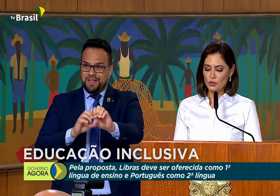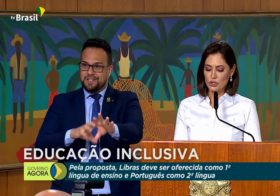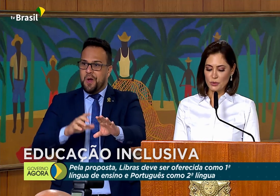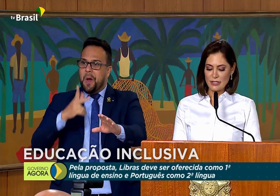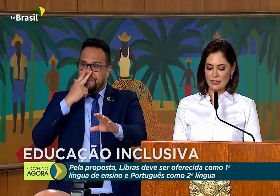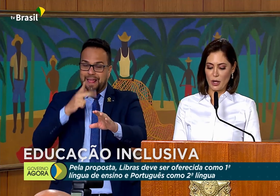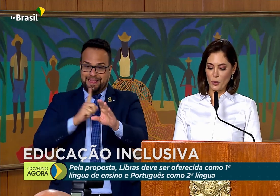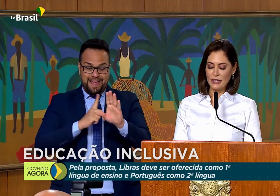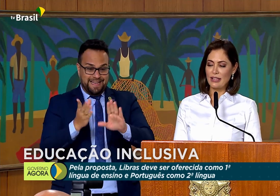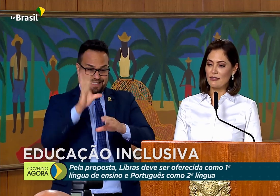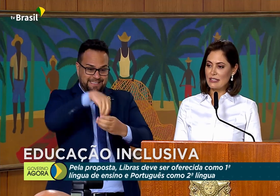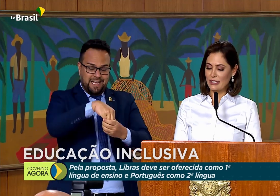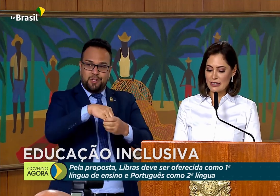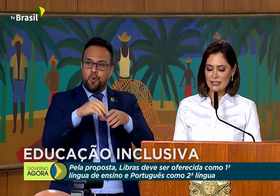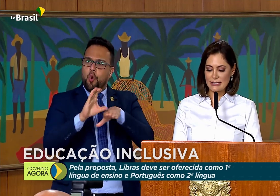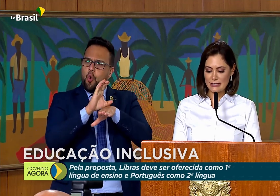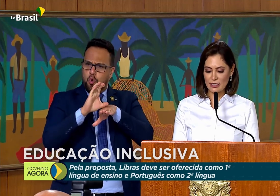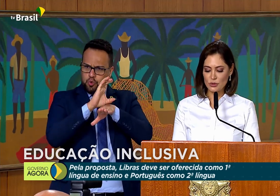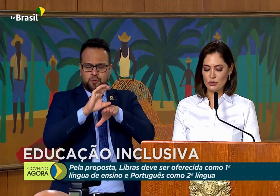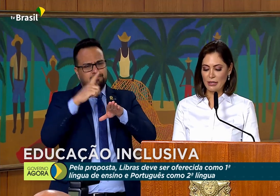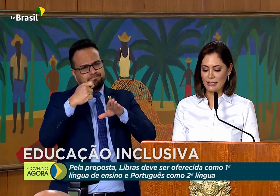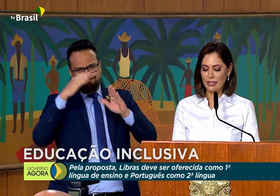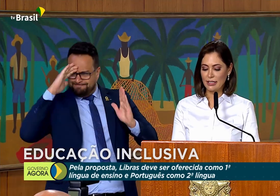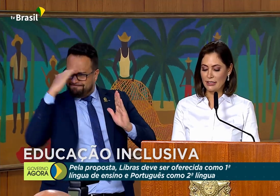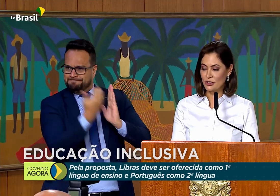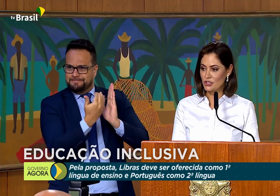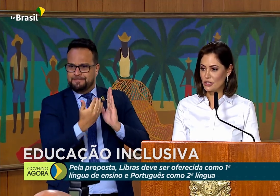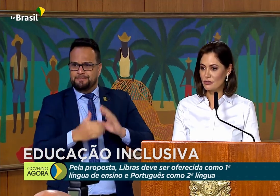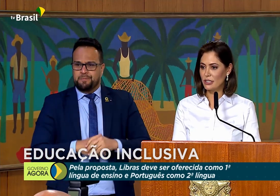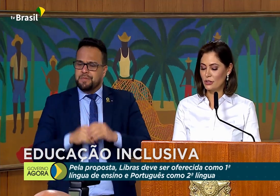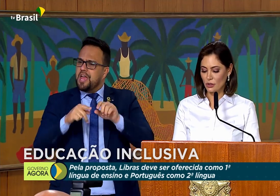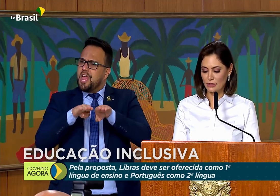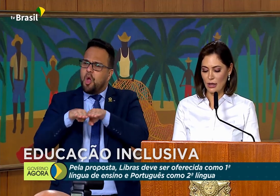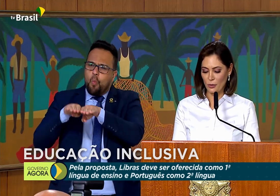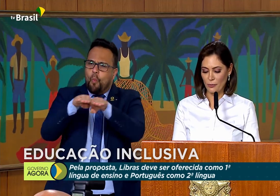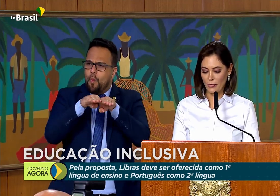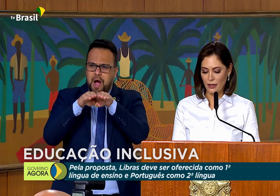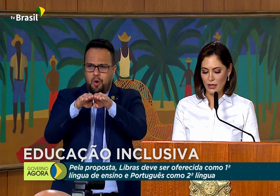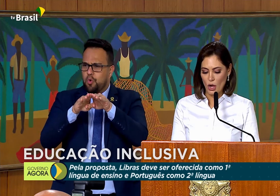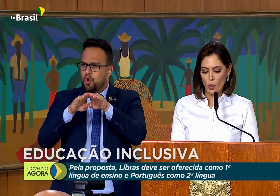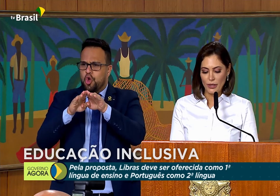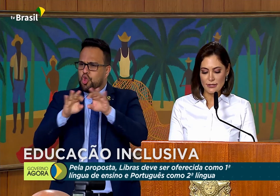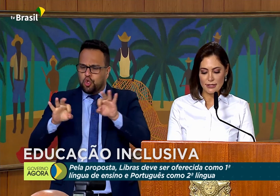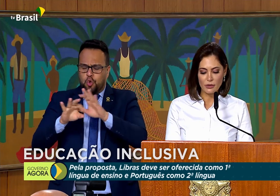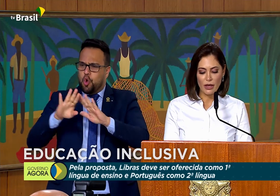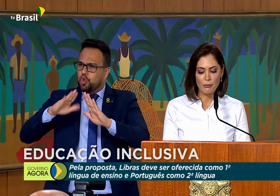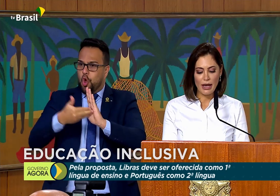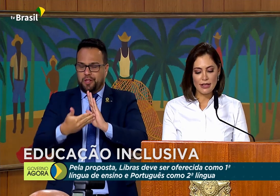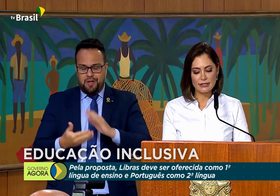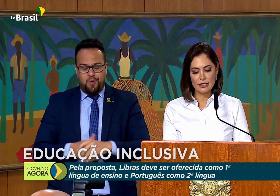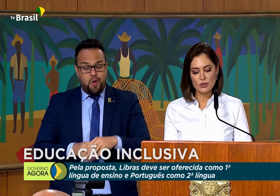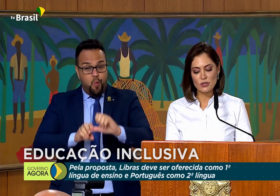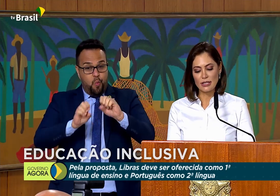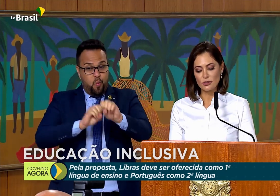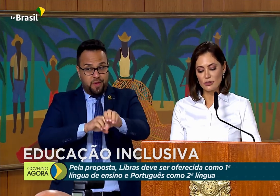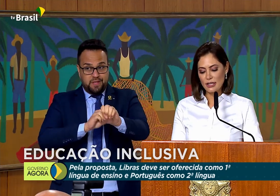Constituição e deve ser exercido de maneira equitativa e total. O ensino é a base que sustenta o